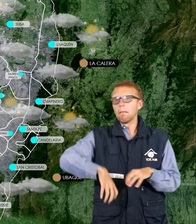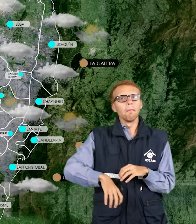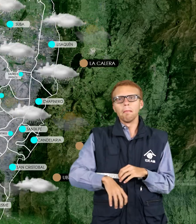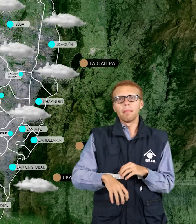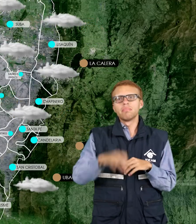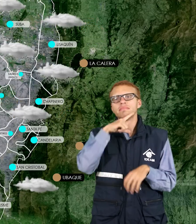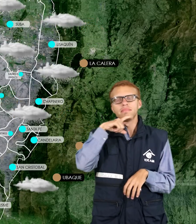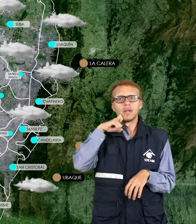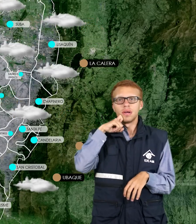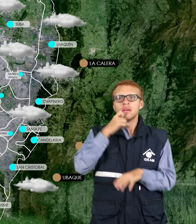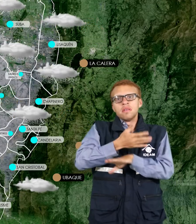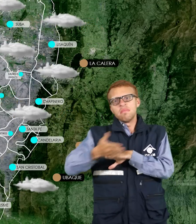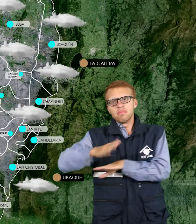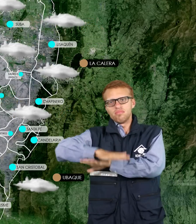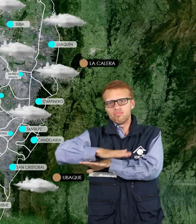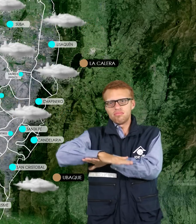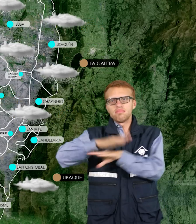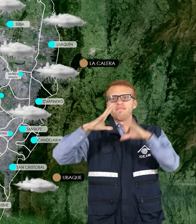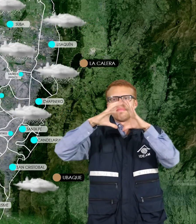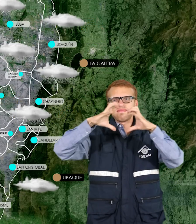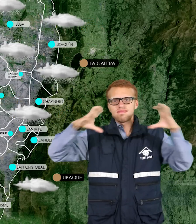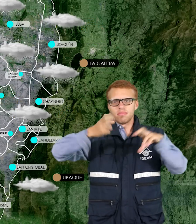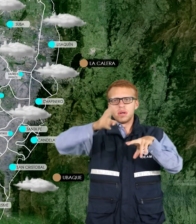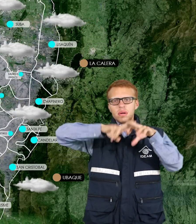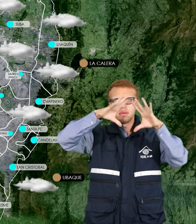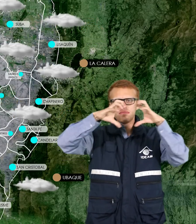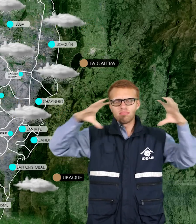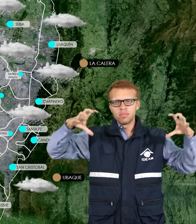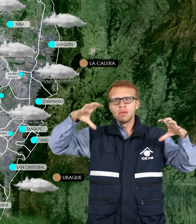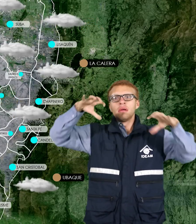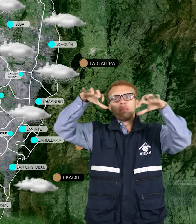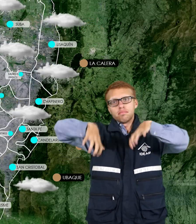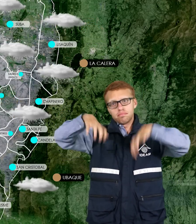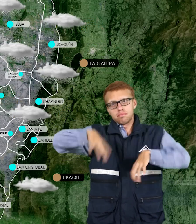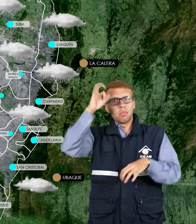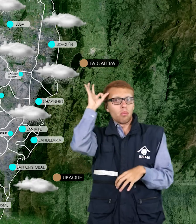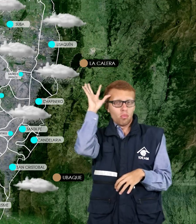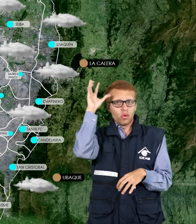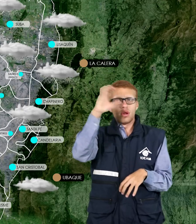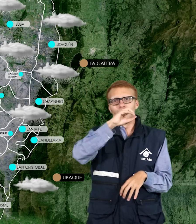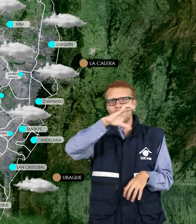se estima incremento de la nubosidad con probabilidad de algunas lluvias hacia el oriente y norte del área.